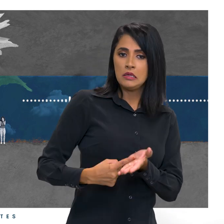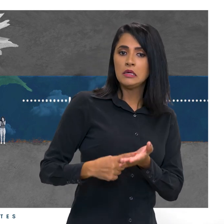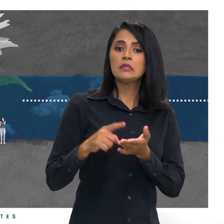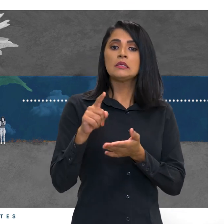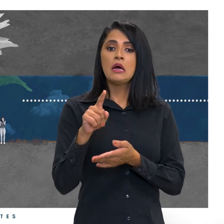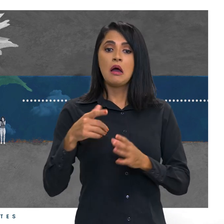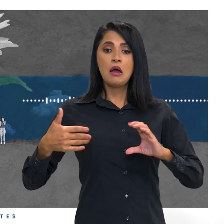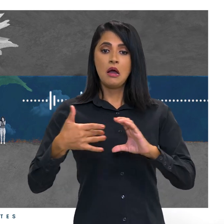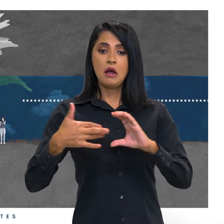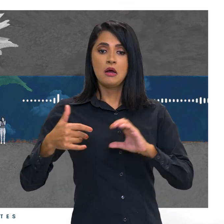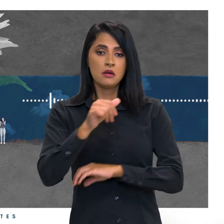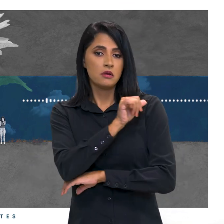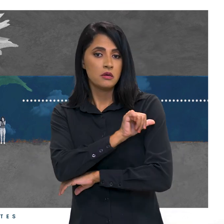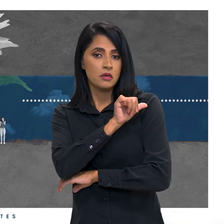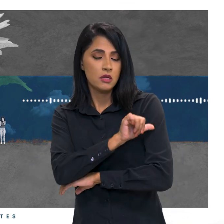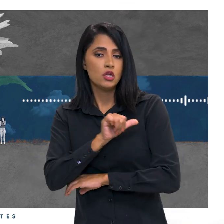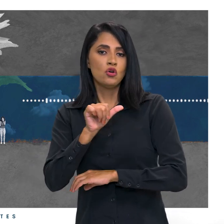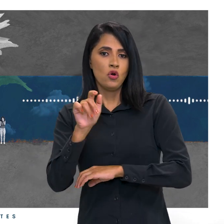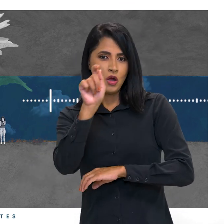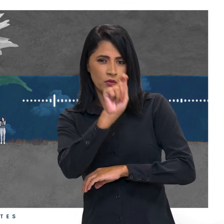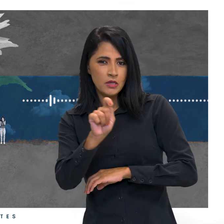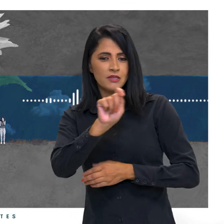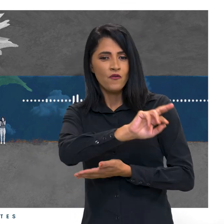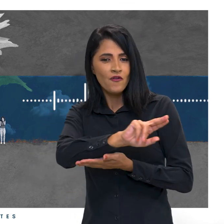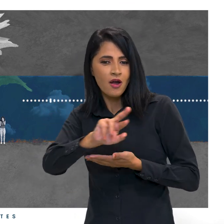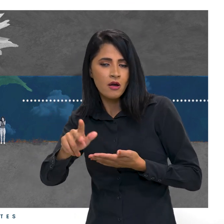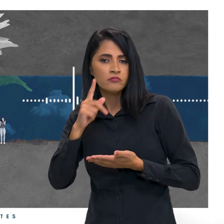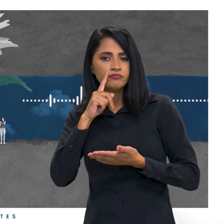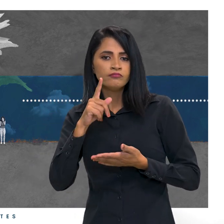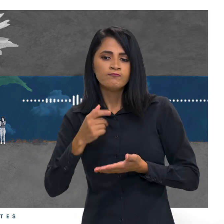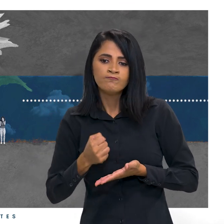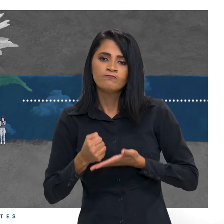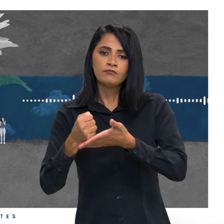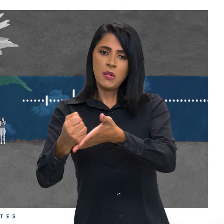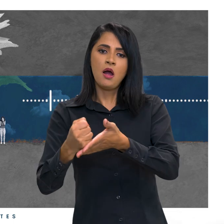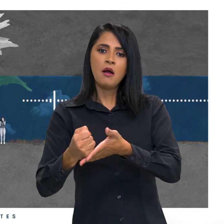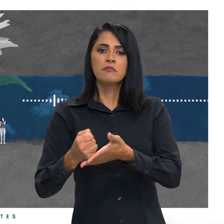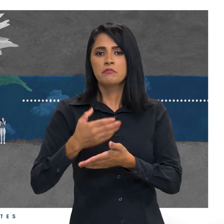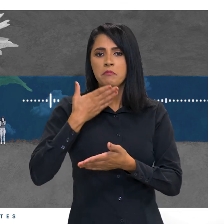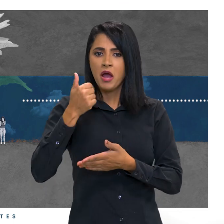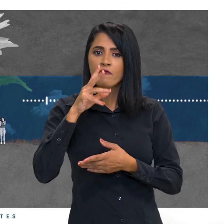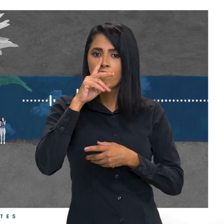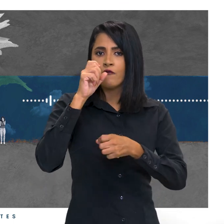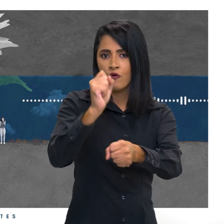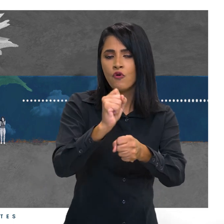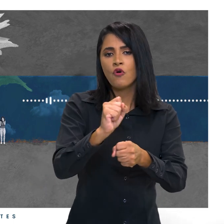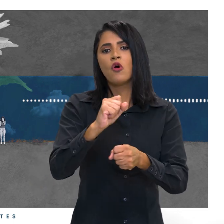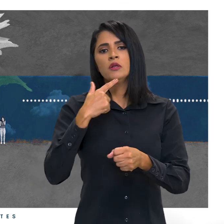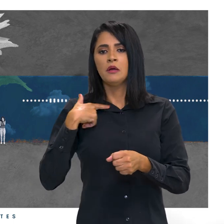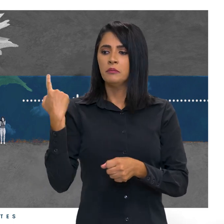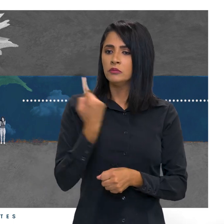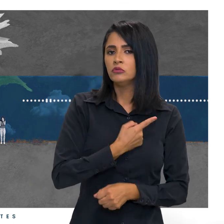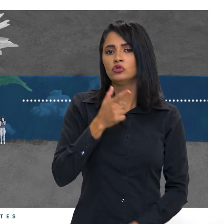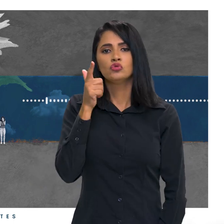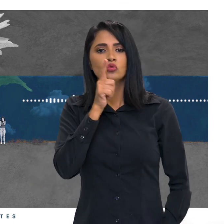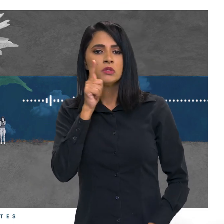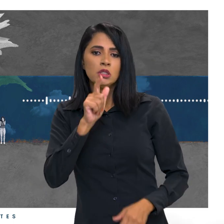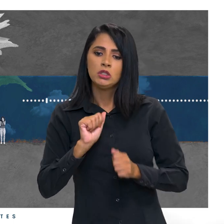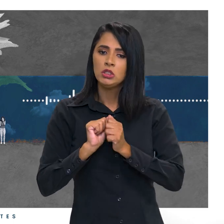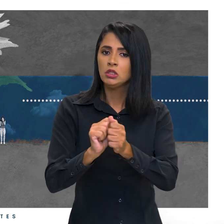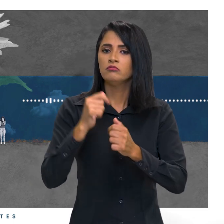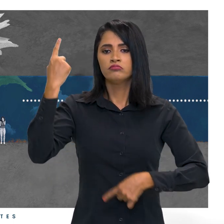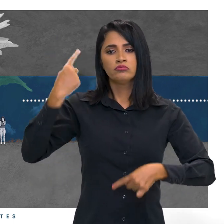associações, justamente para dar mais voz e corpo, para juntos conseguimos alcançar políticas